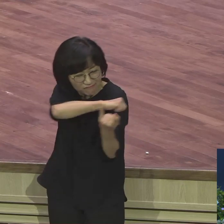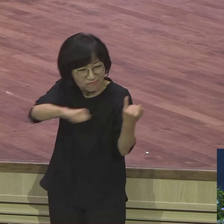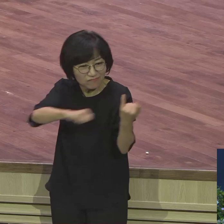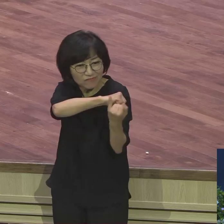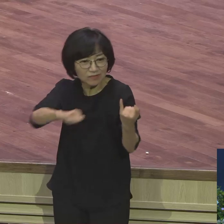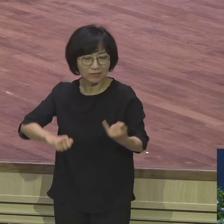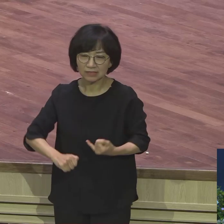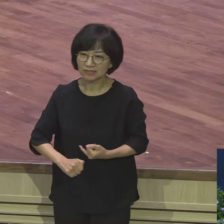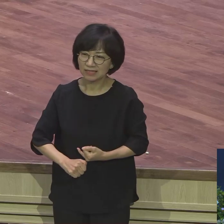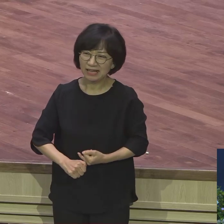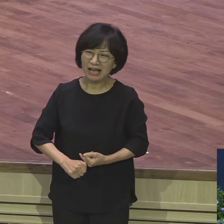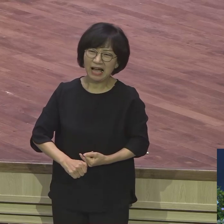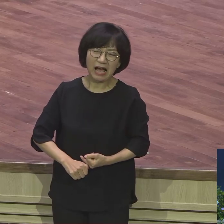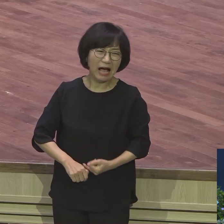개구신이에요 개구신